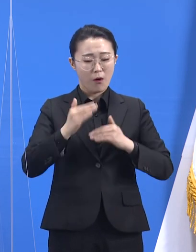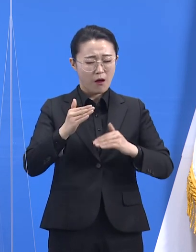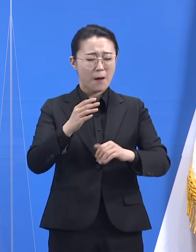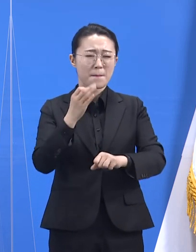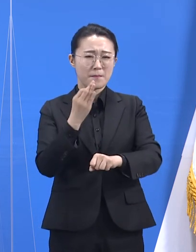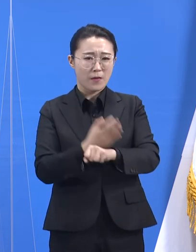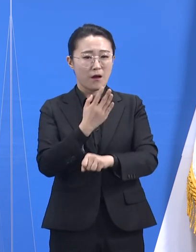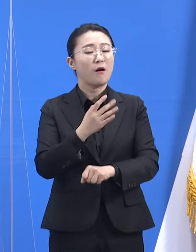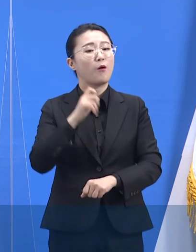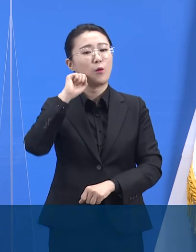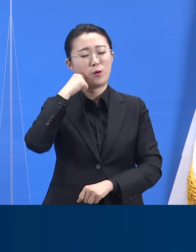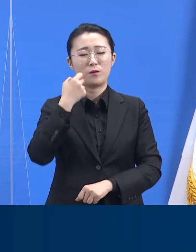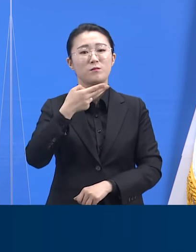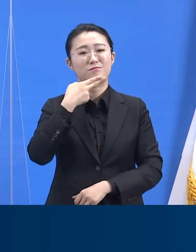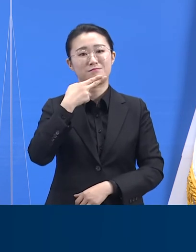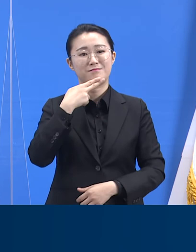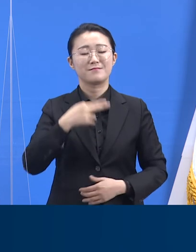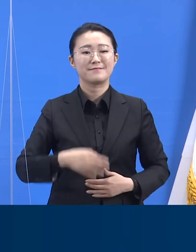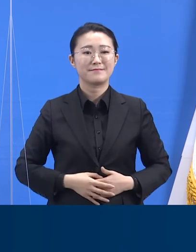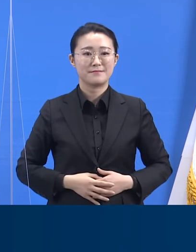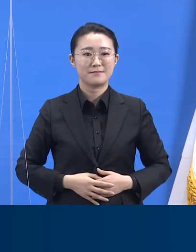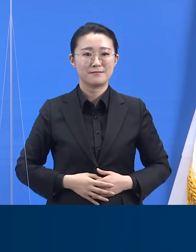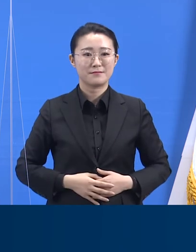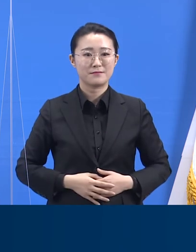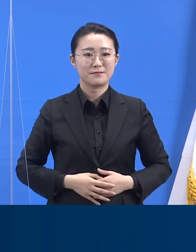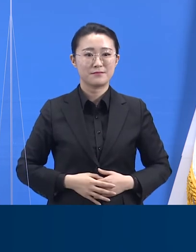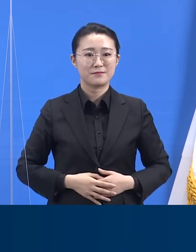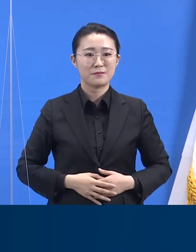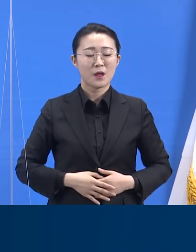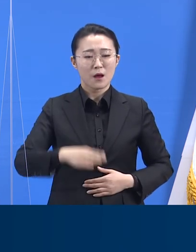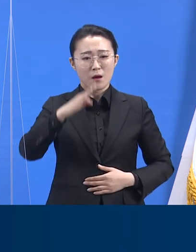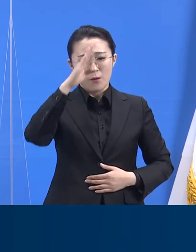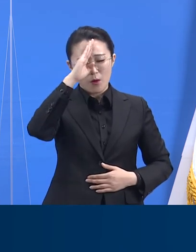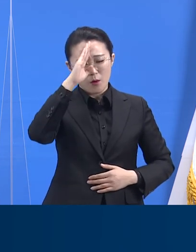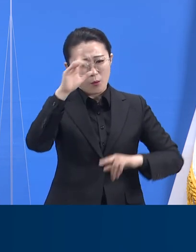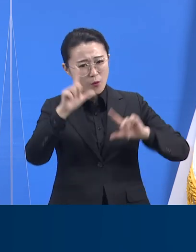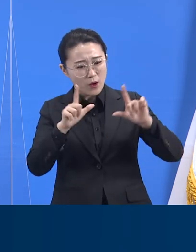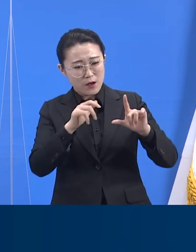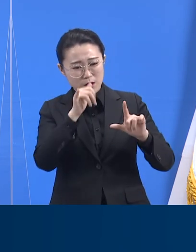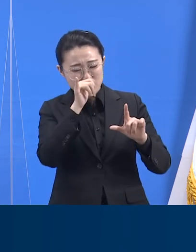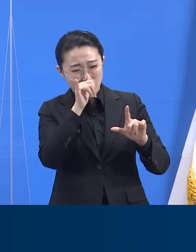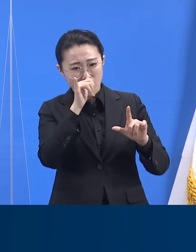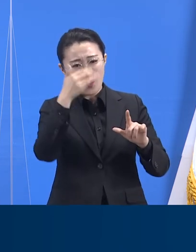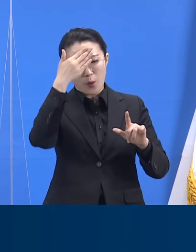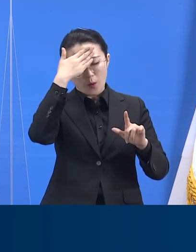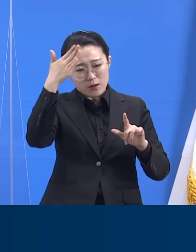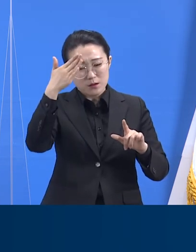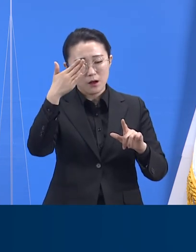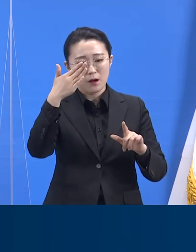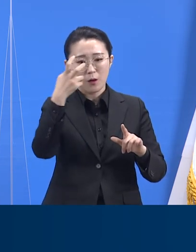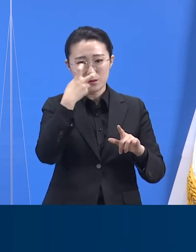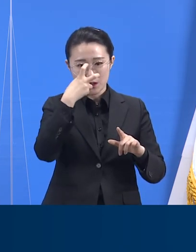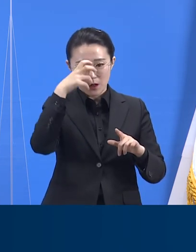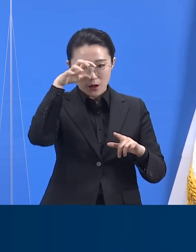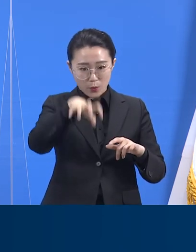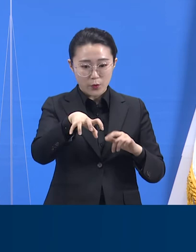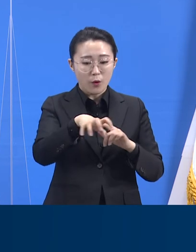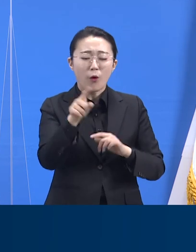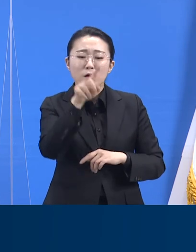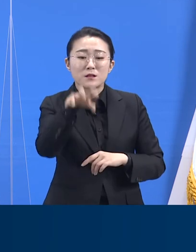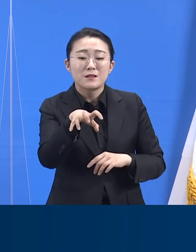어렵지 않습니다. 유증상자 무료 검사를 받을 수 있는 장소는 도청 홈페이지에 게시되어 있고,